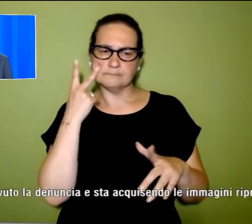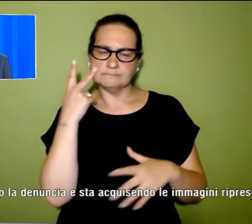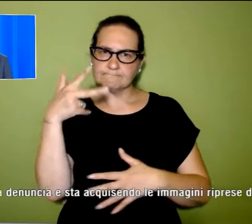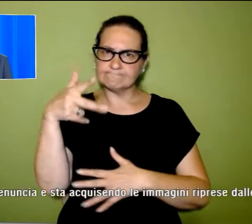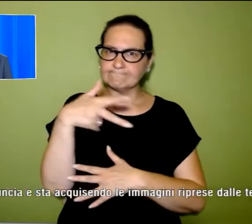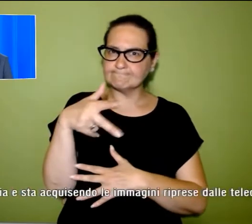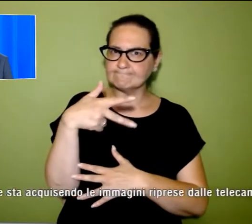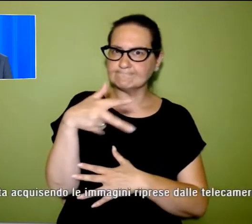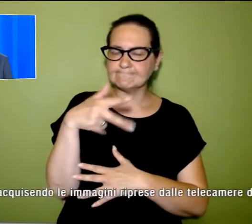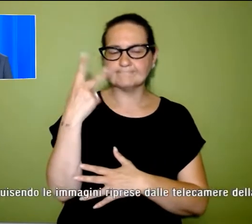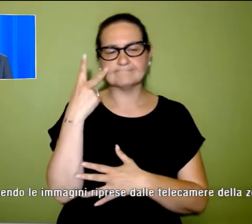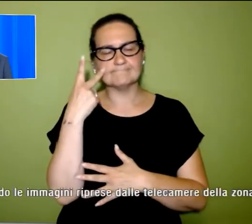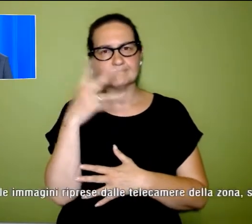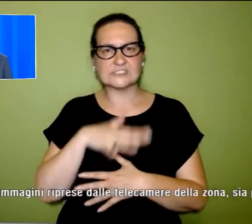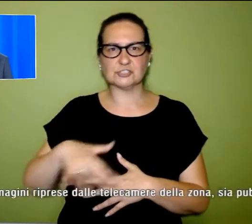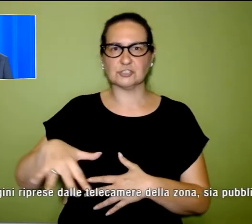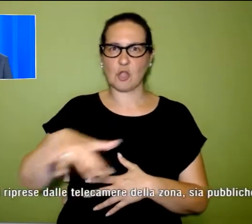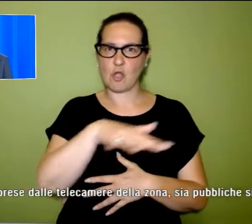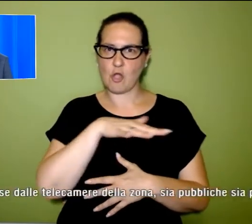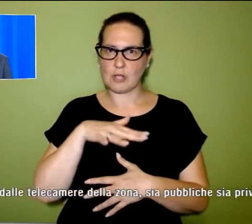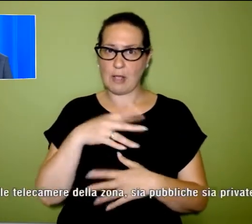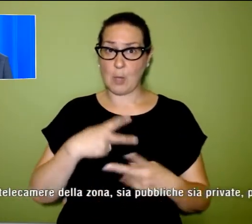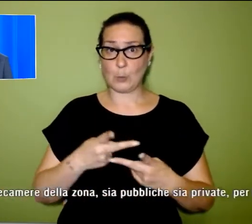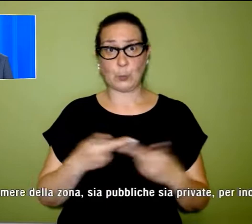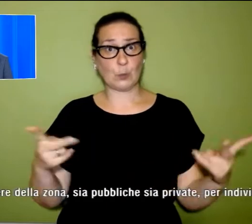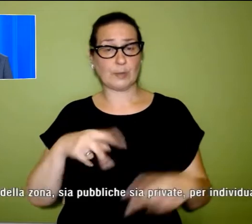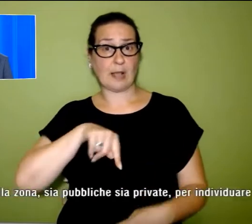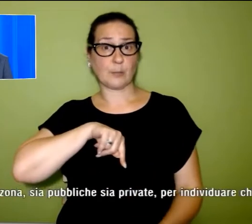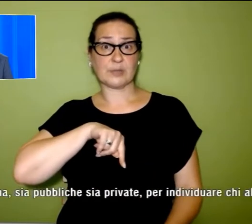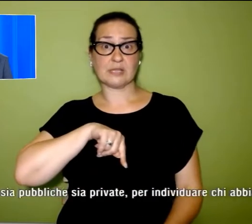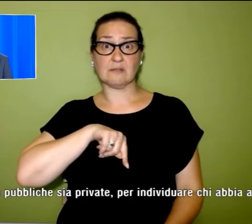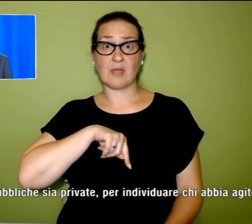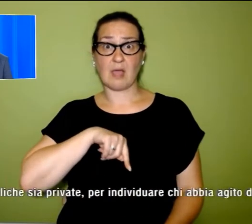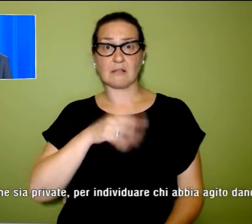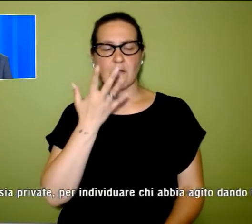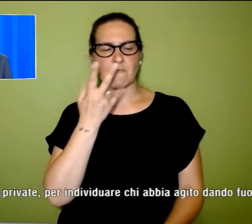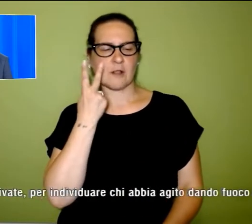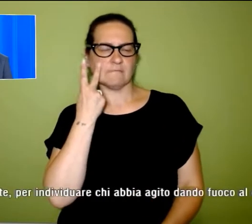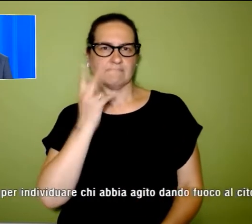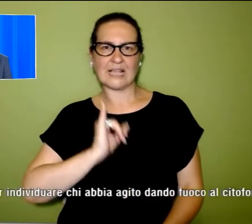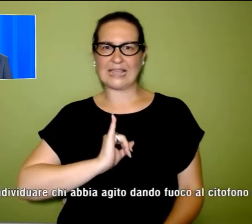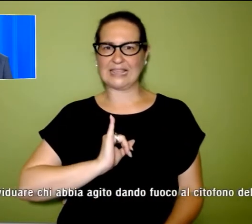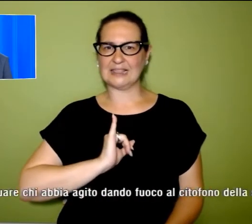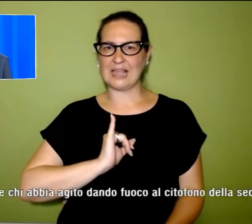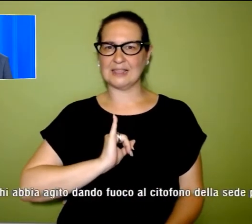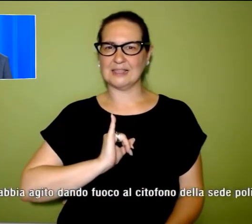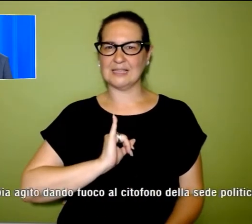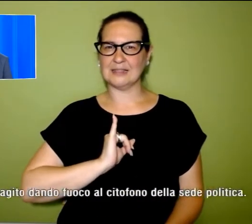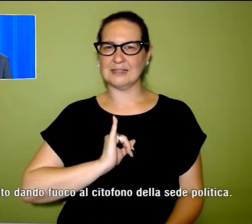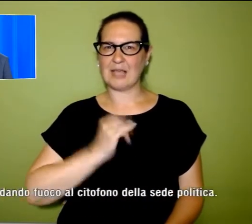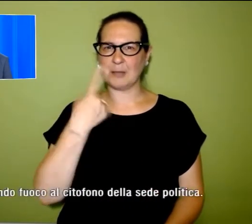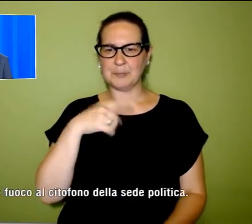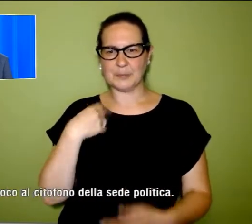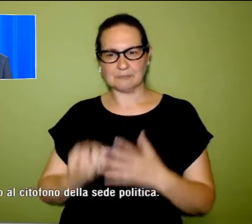telecamera della zona, sia pubblica sia privata, per individuare chi abbia agito dando fuoco al citofono